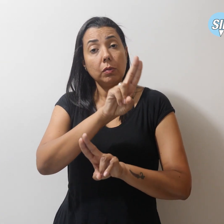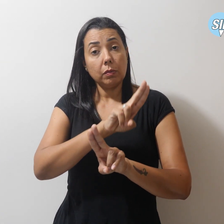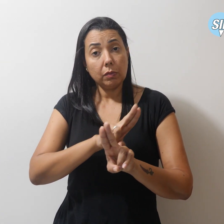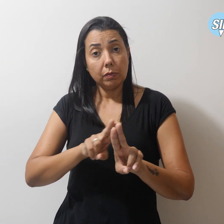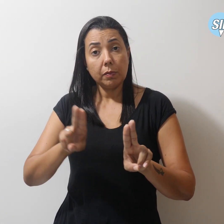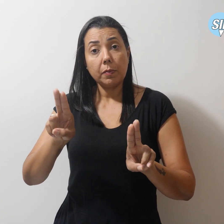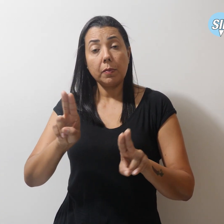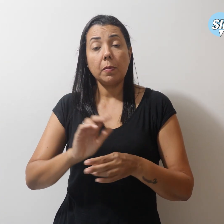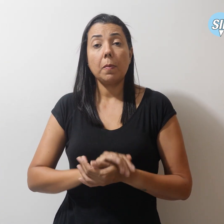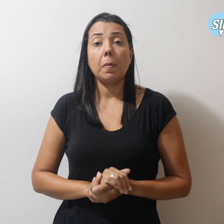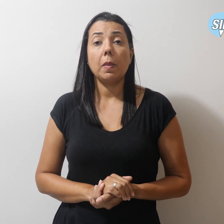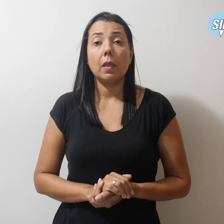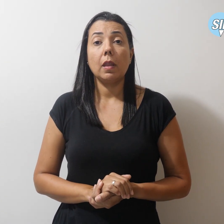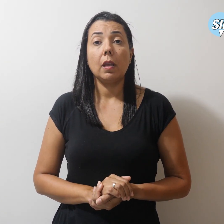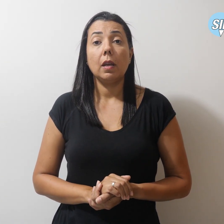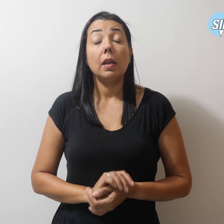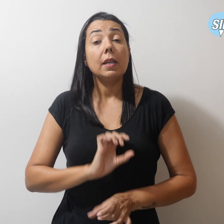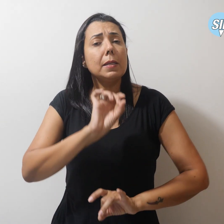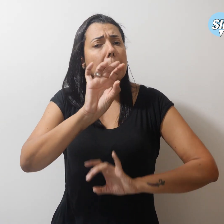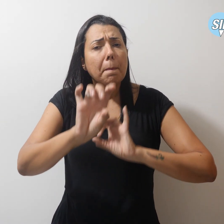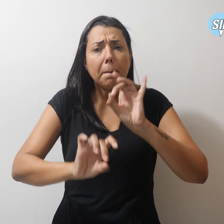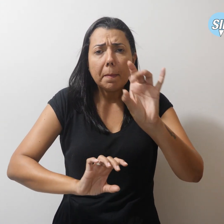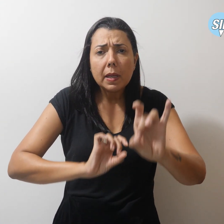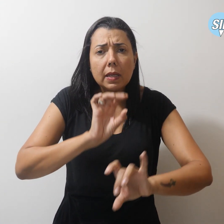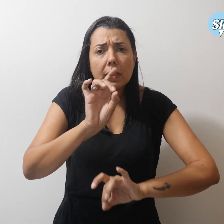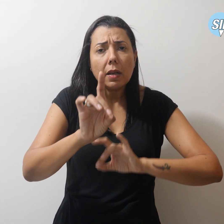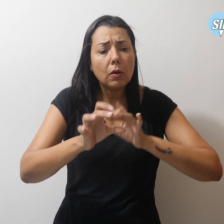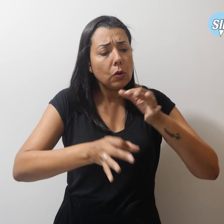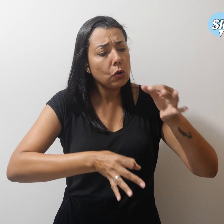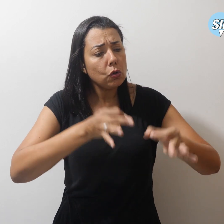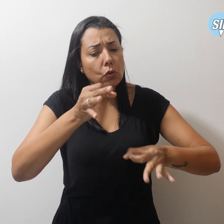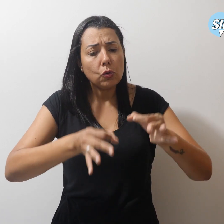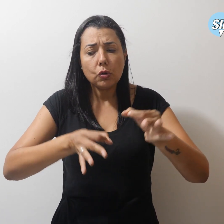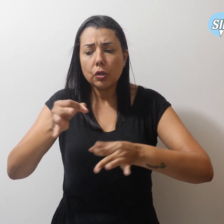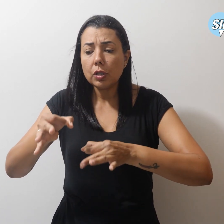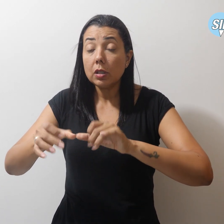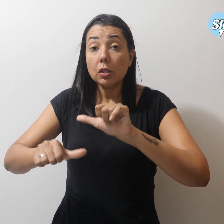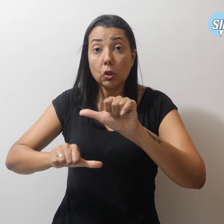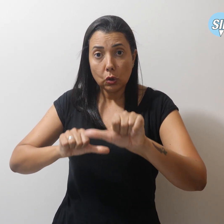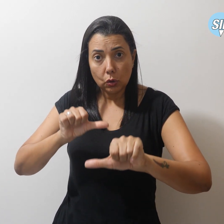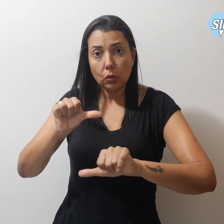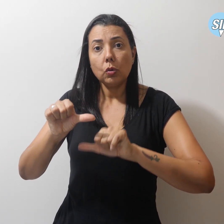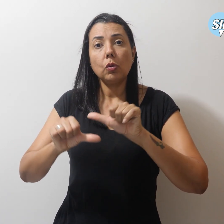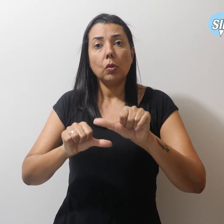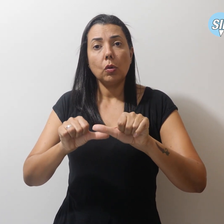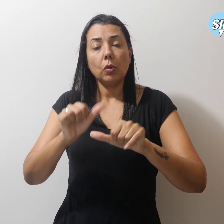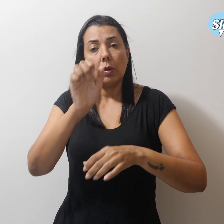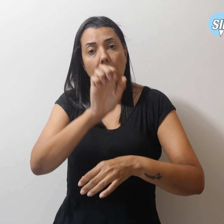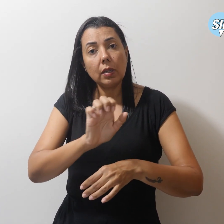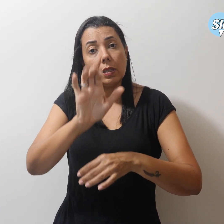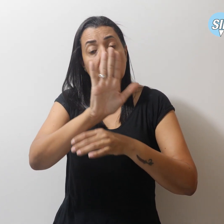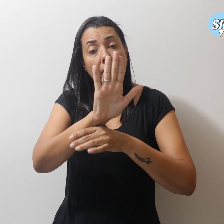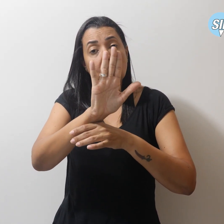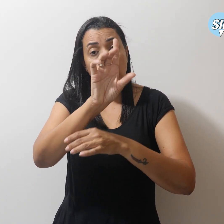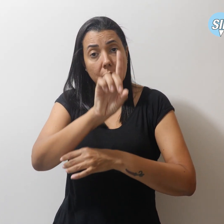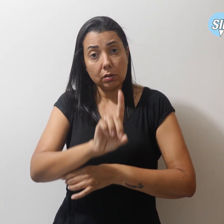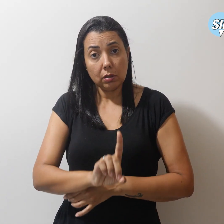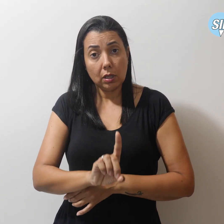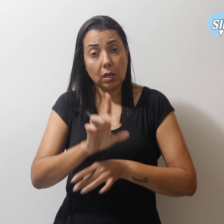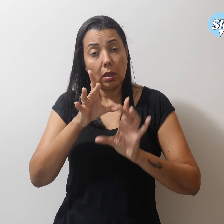Brasília, especialista em justiça de transição, Estado de Direito, Democracia